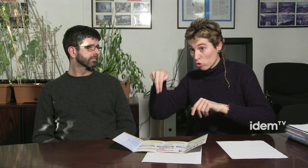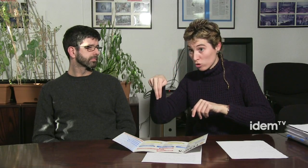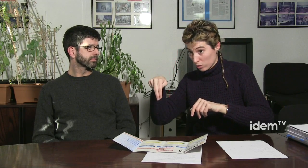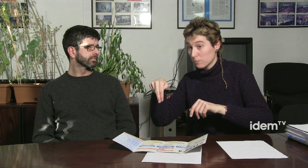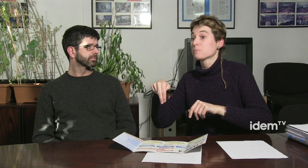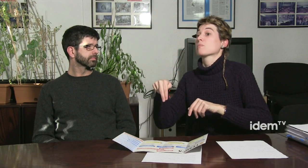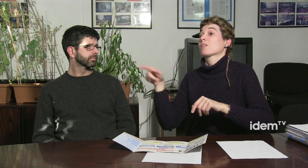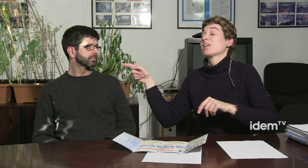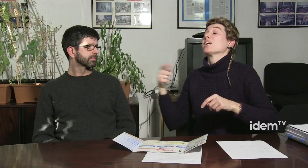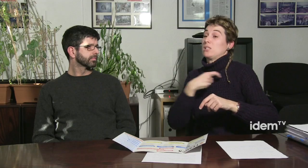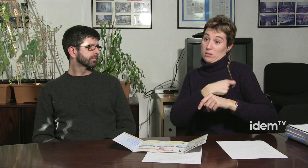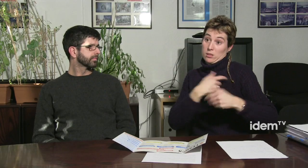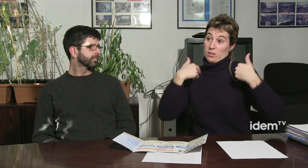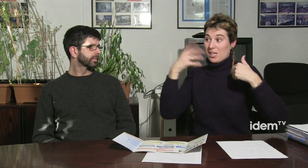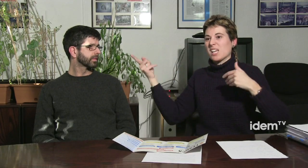i Ramon és el responsable. Perdó.